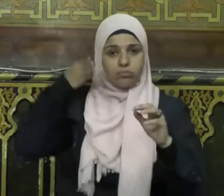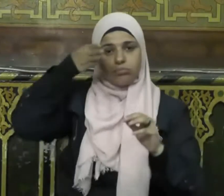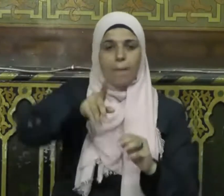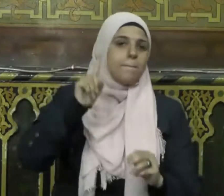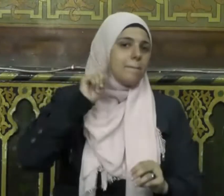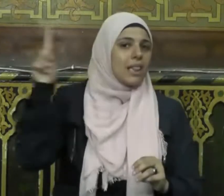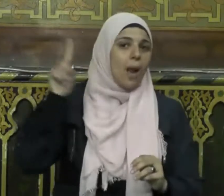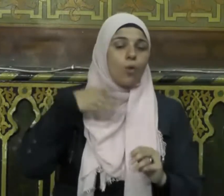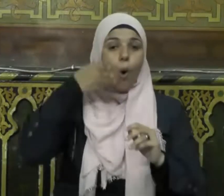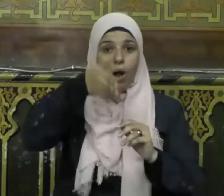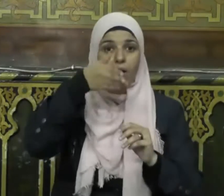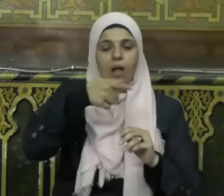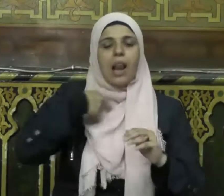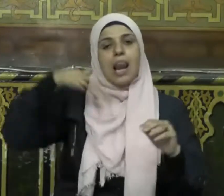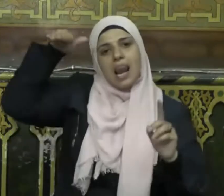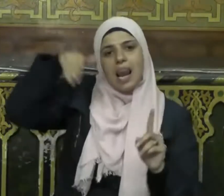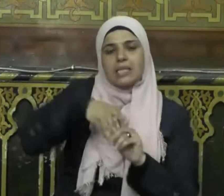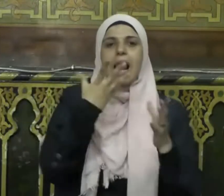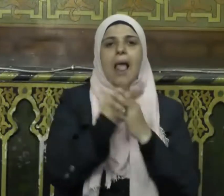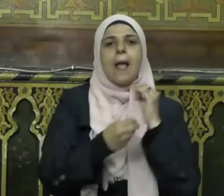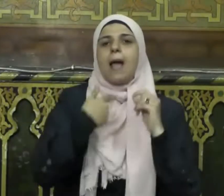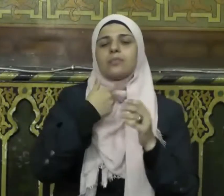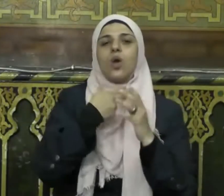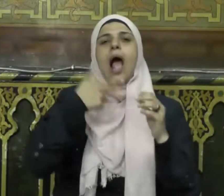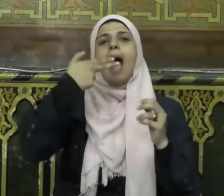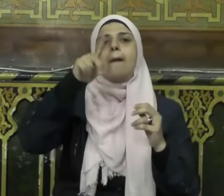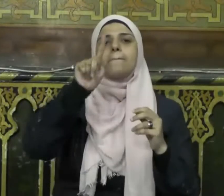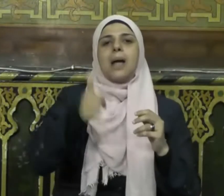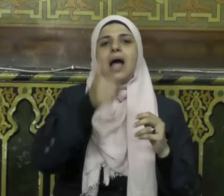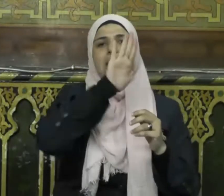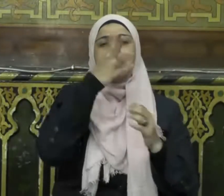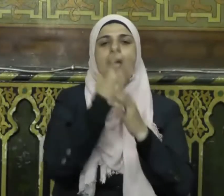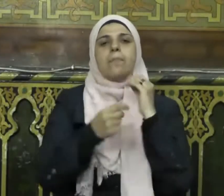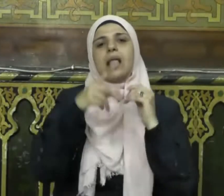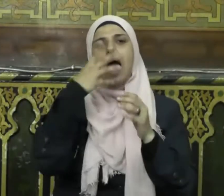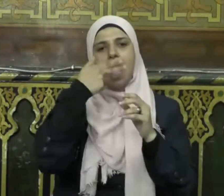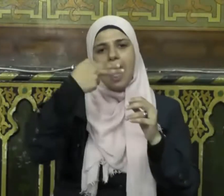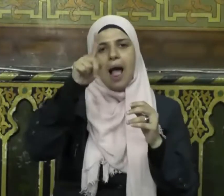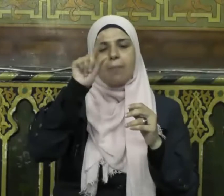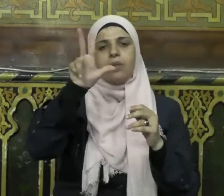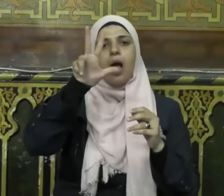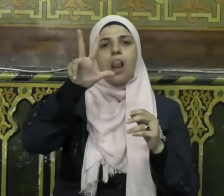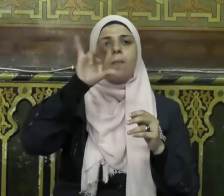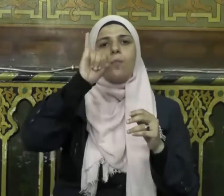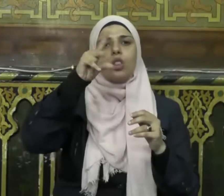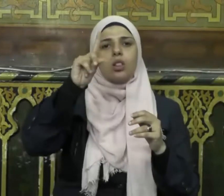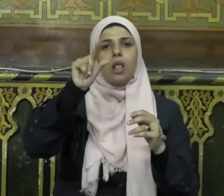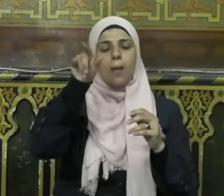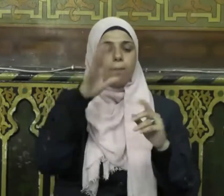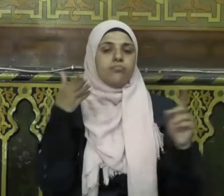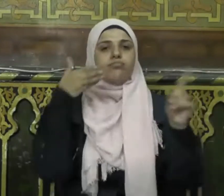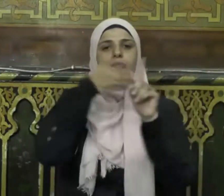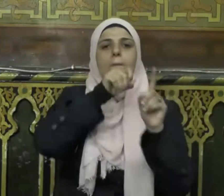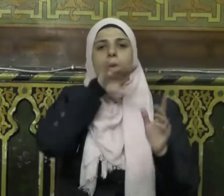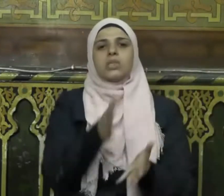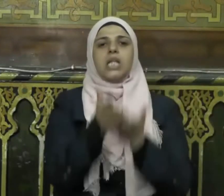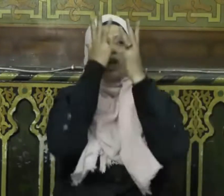المدينة فنزل على سيدنا العباس بن عبد المطلب رضي الله عنه ثم أتى النبي صلى الله عليه وسلم